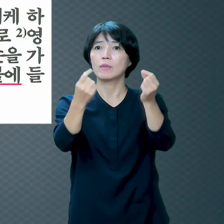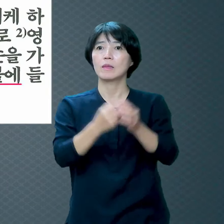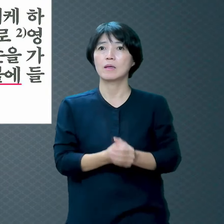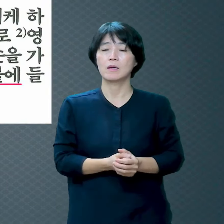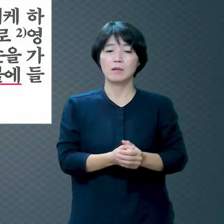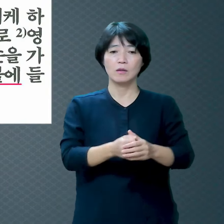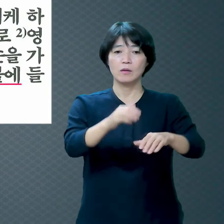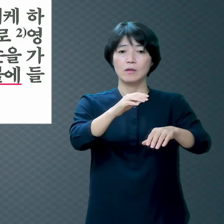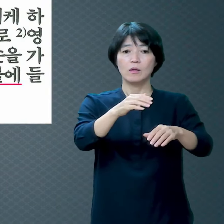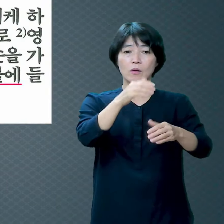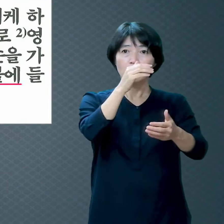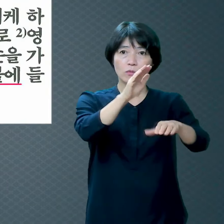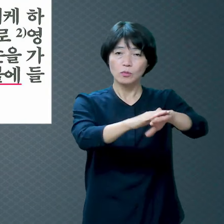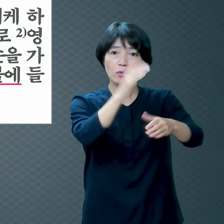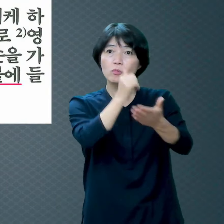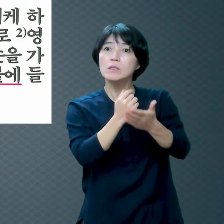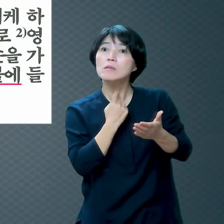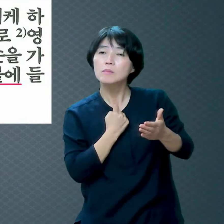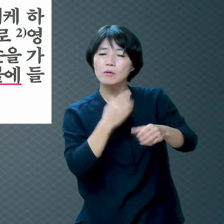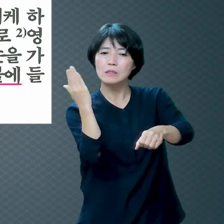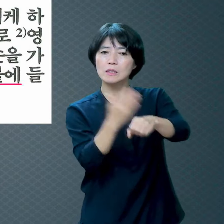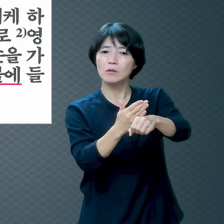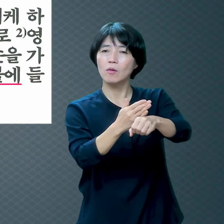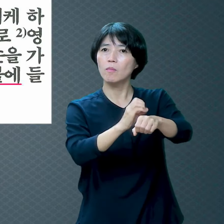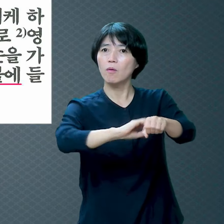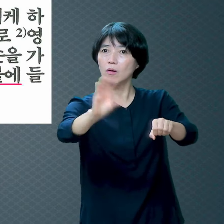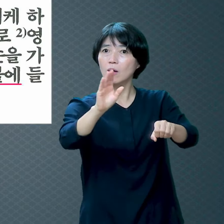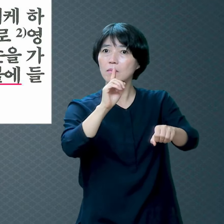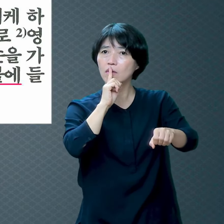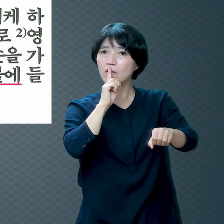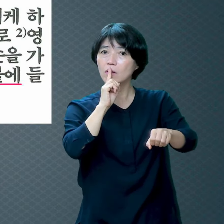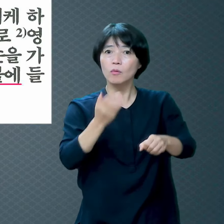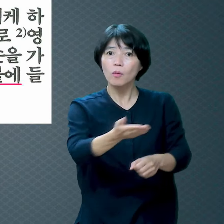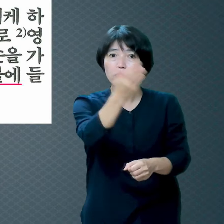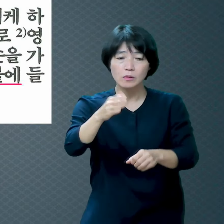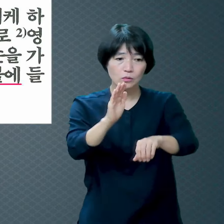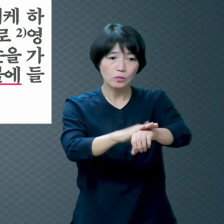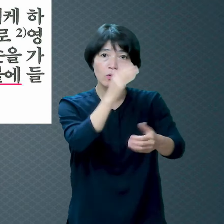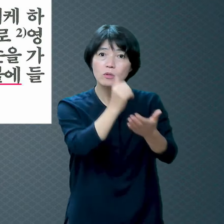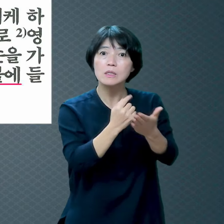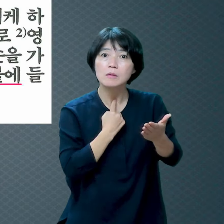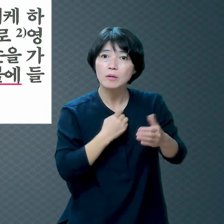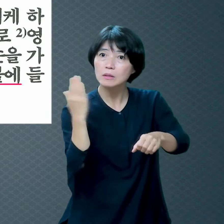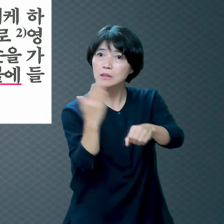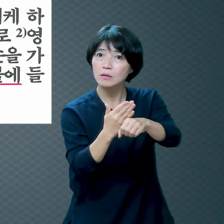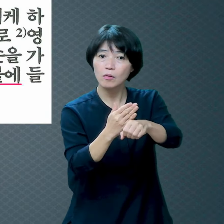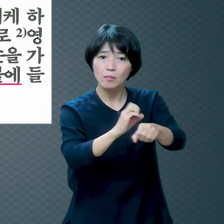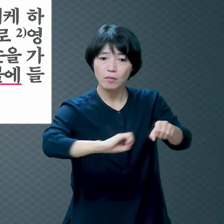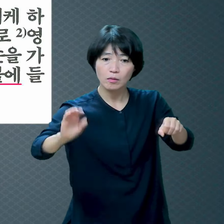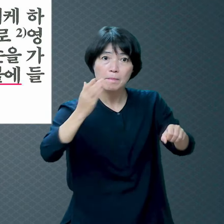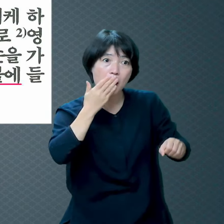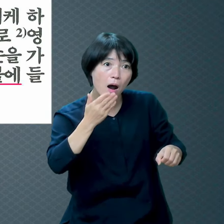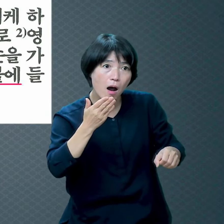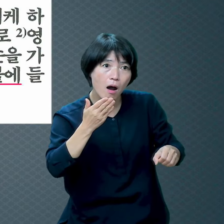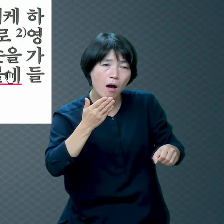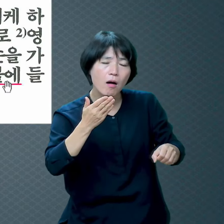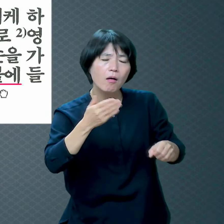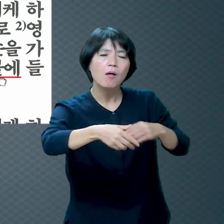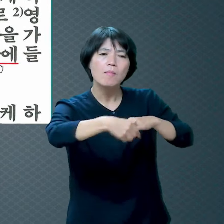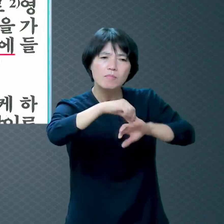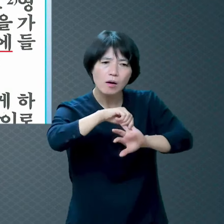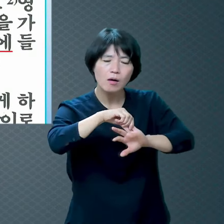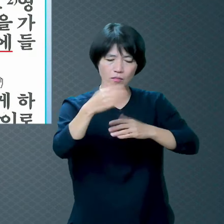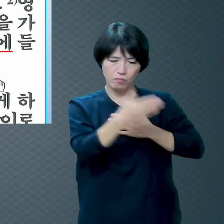손을 찍어버리래요 이럴 사람이 얼마나 되겠습니까? 왜? 차라리 불구자로